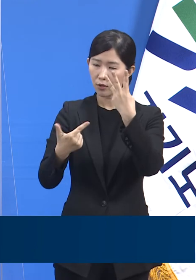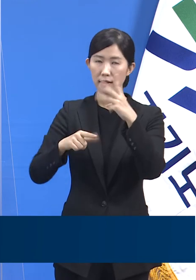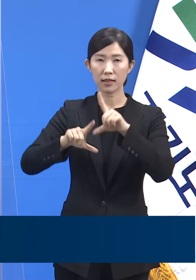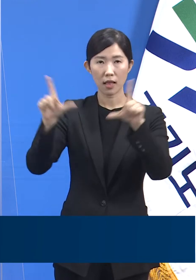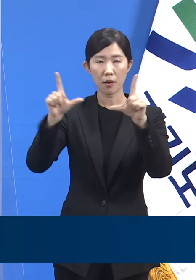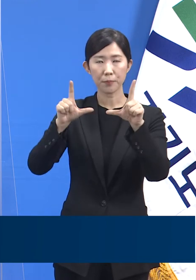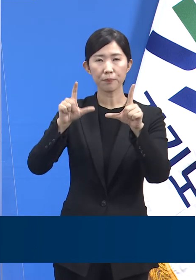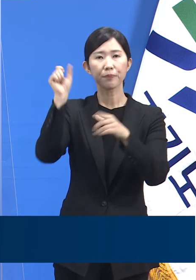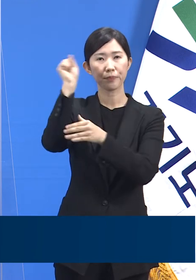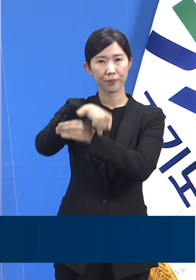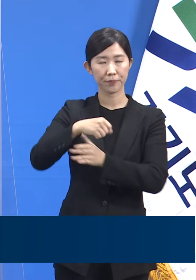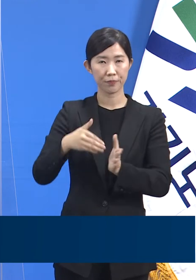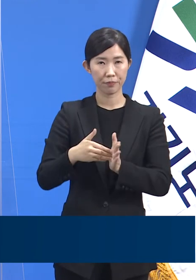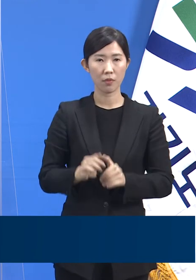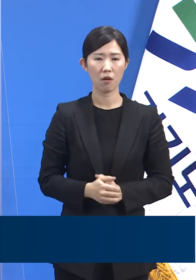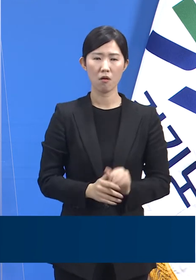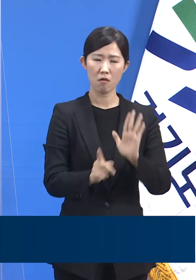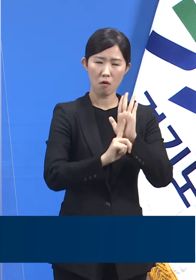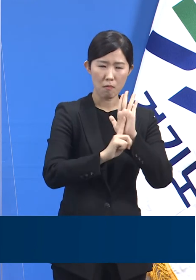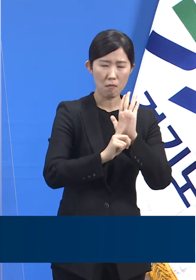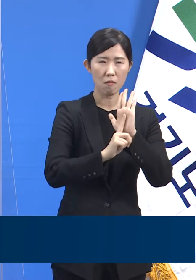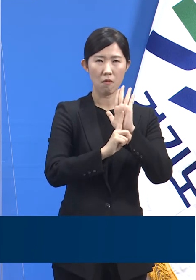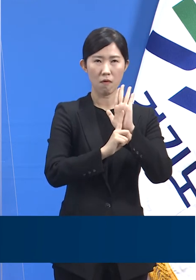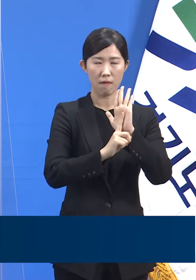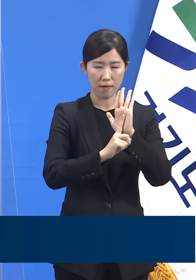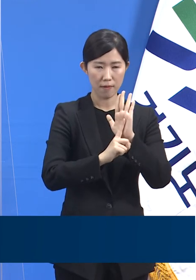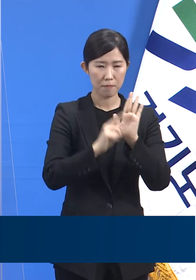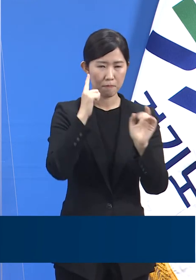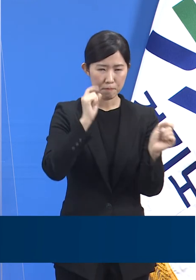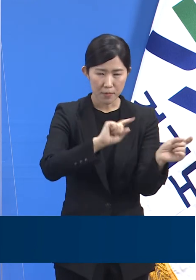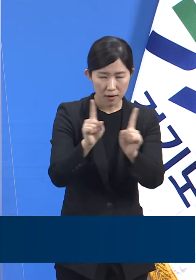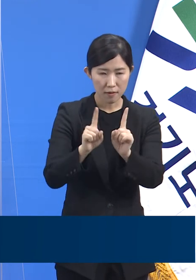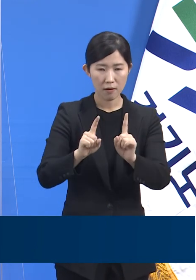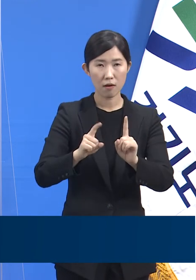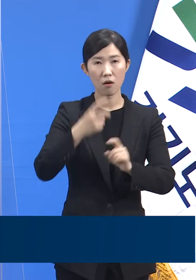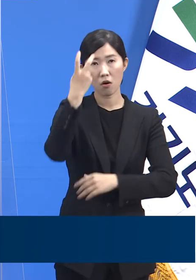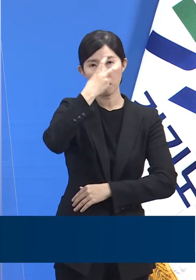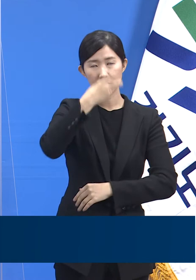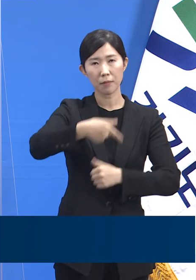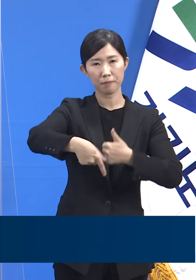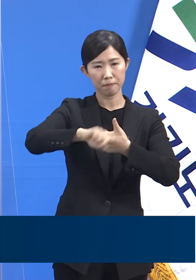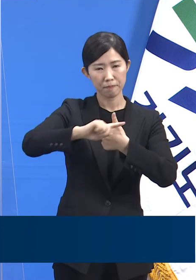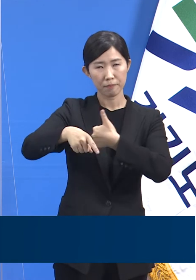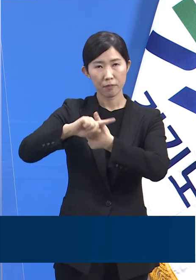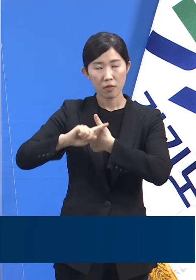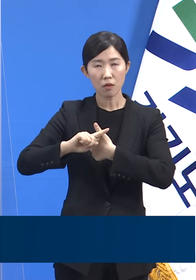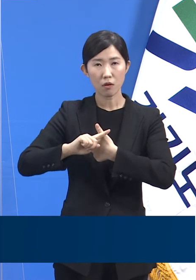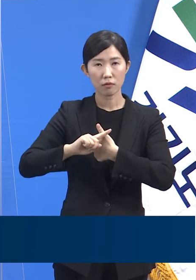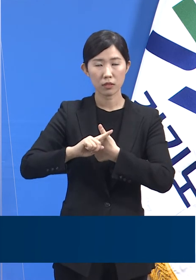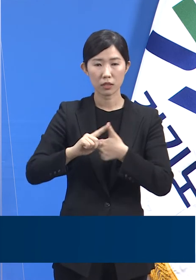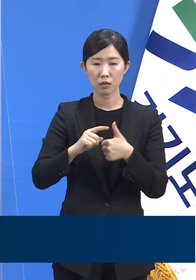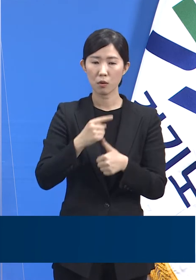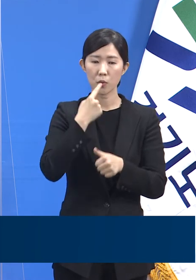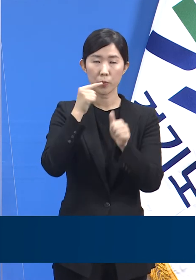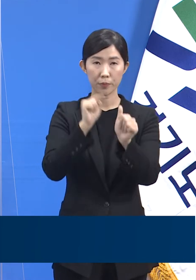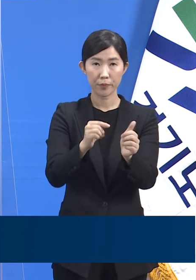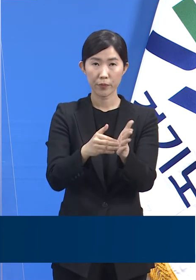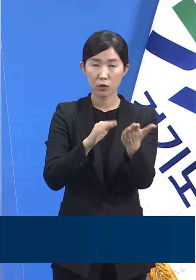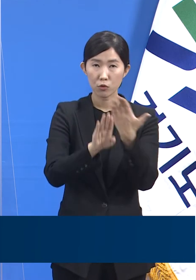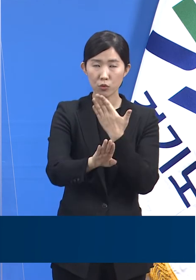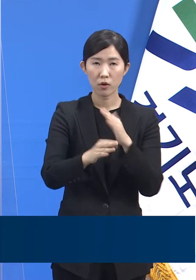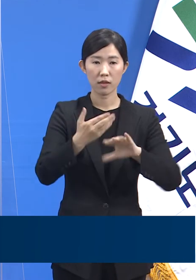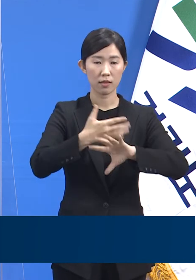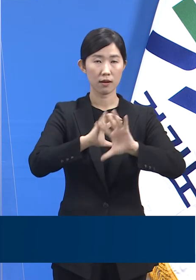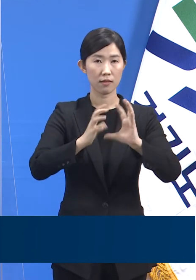홍보와 계도를 강화하고 검사 접근성을 높이는 등 적극적 조치에 나선 이후 외국인 확진 증가제는